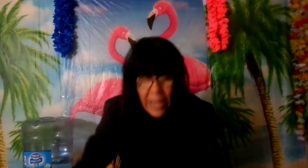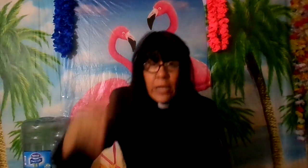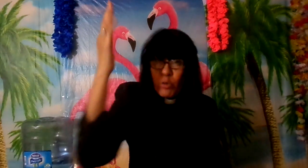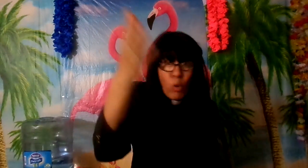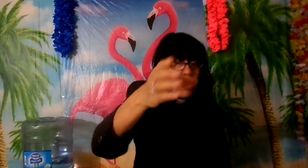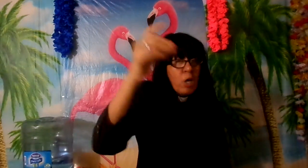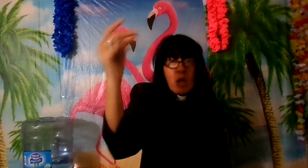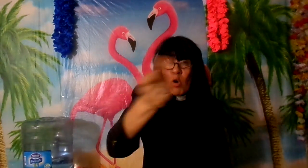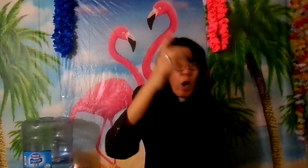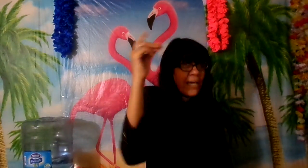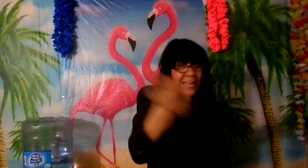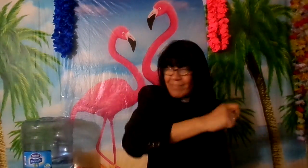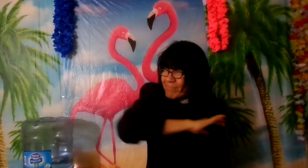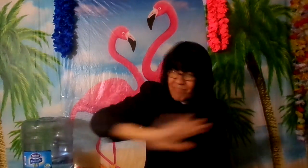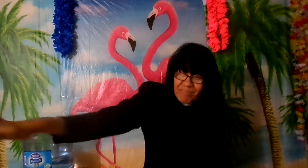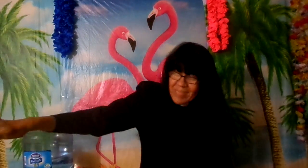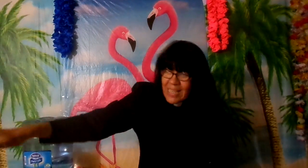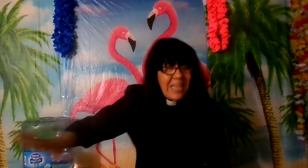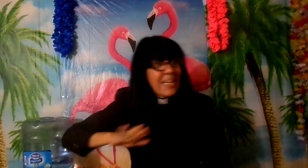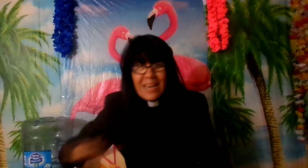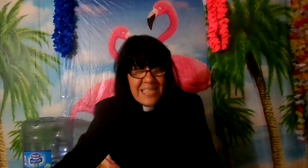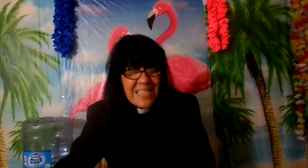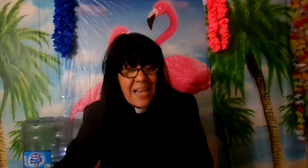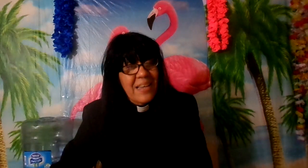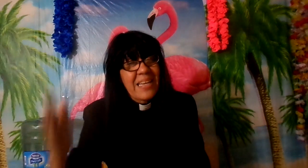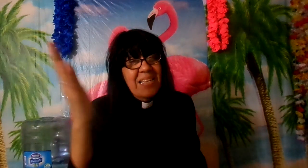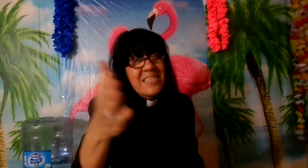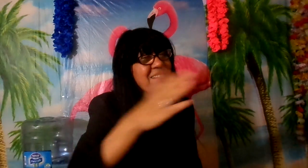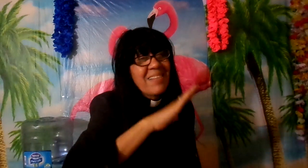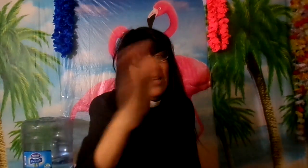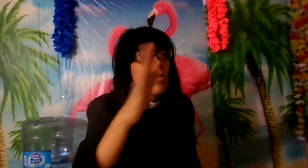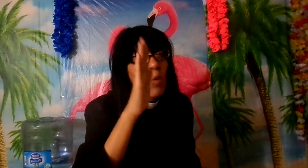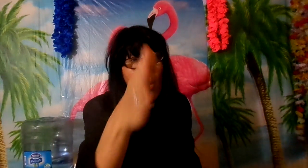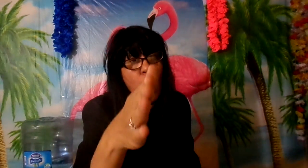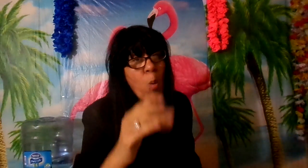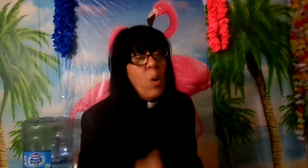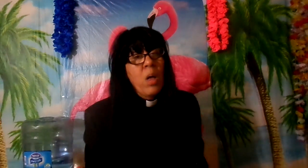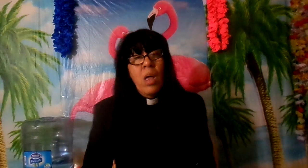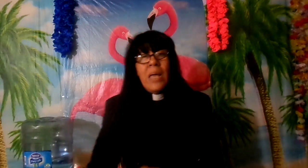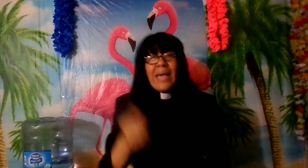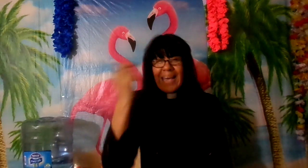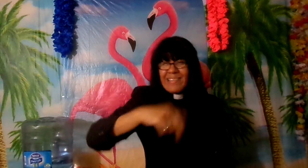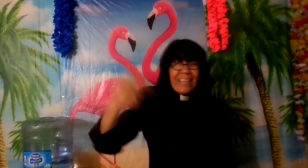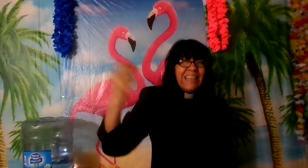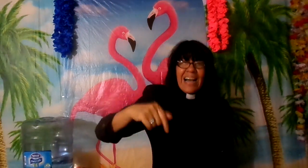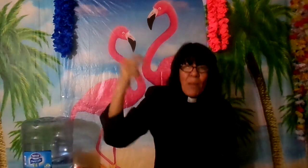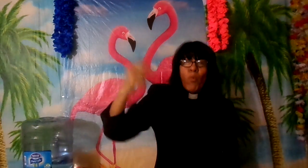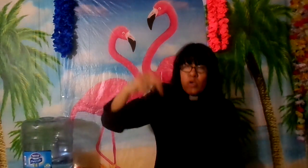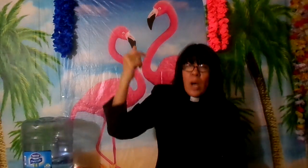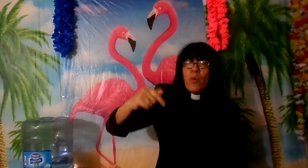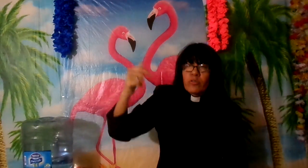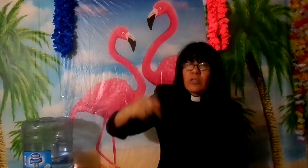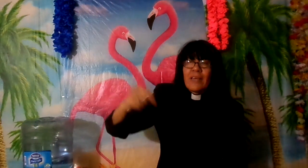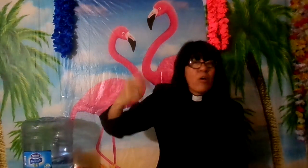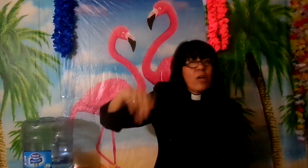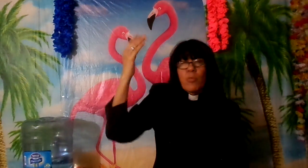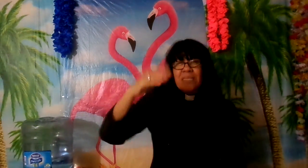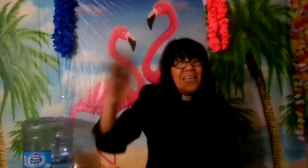y tú coges y la rechazas quiere decir que tú eres un bobo te da mucha oportunidad a Dios y el hombre sigue